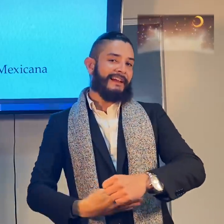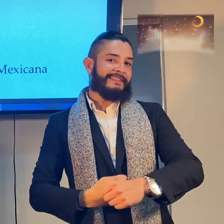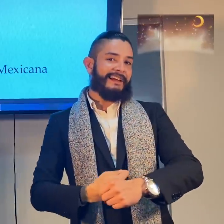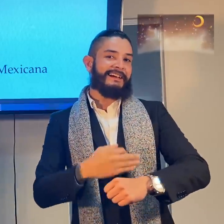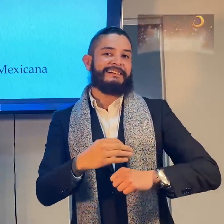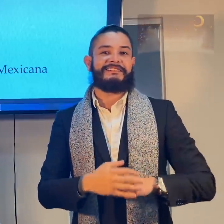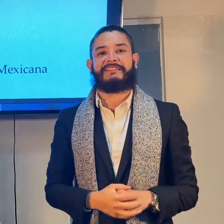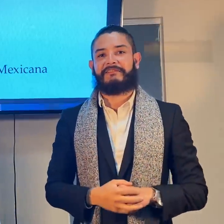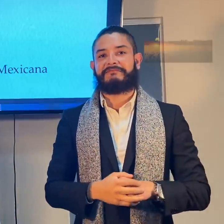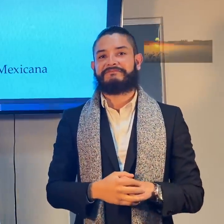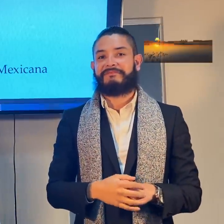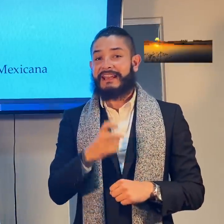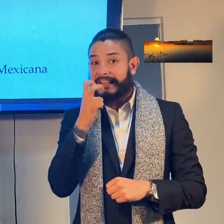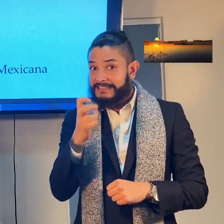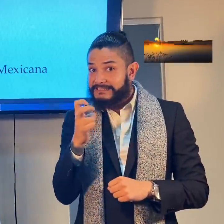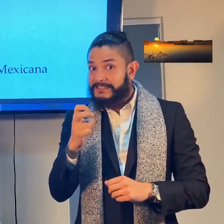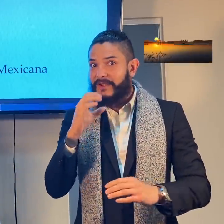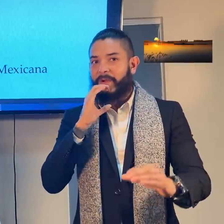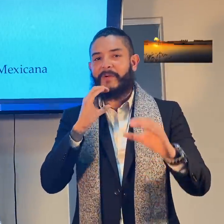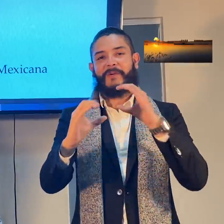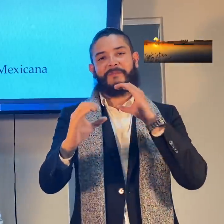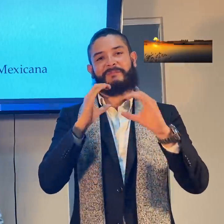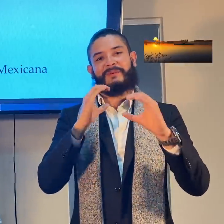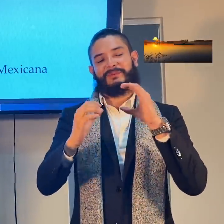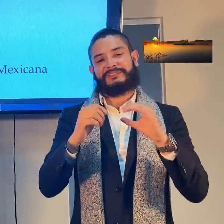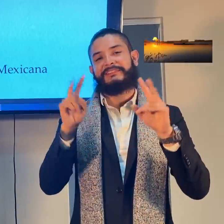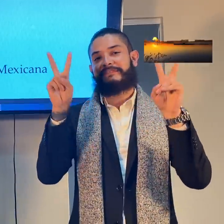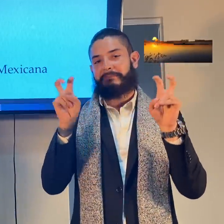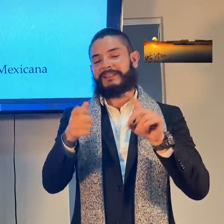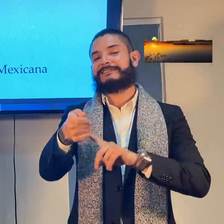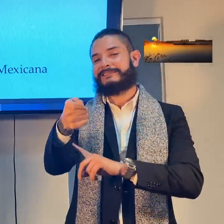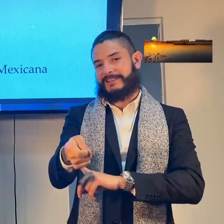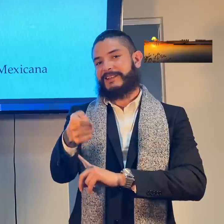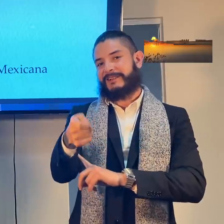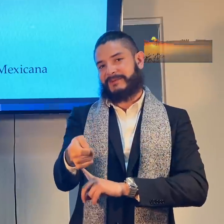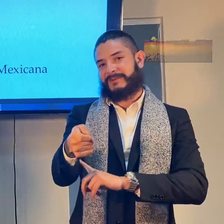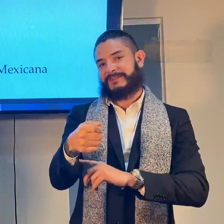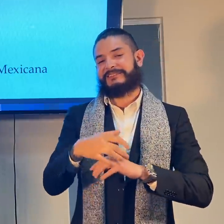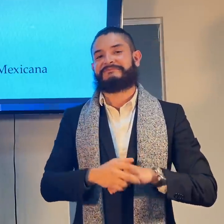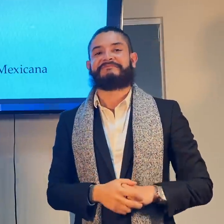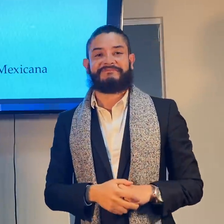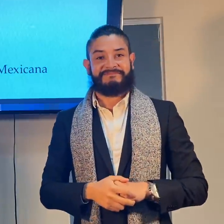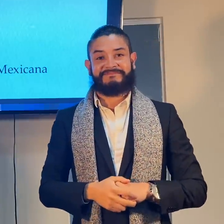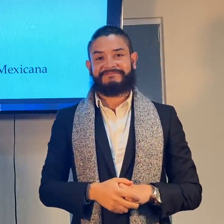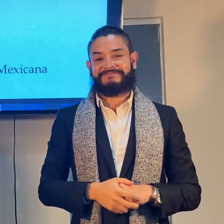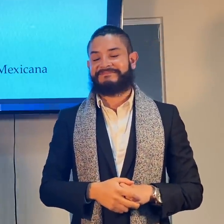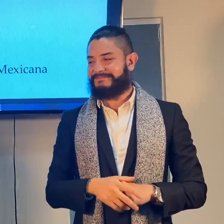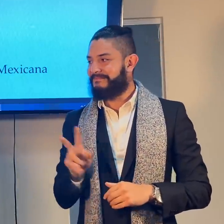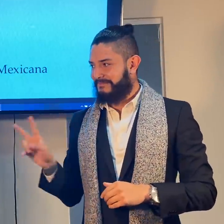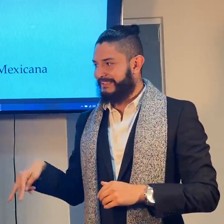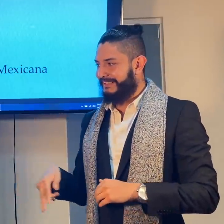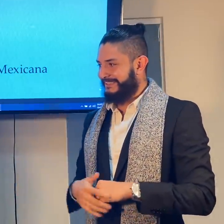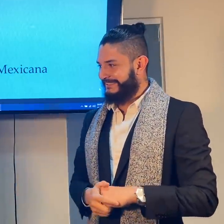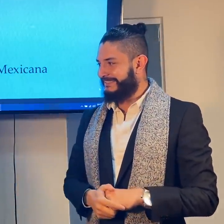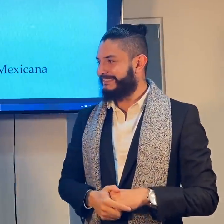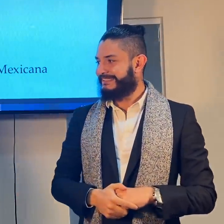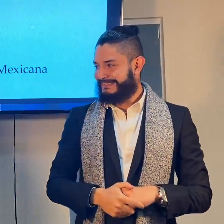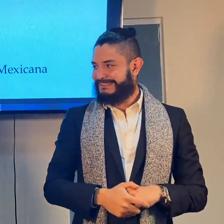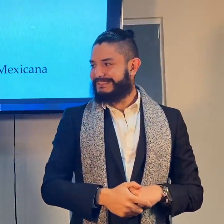Buenas tardes. Por eso es importante el tema en la comunicación, los saludos. Así es,